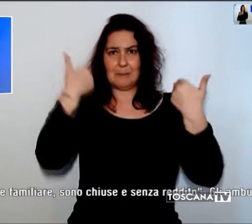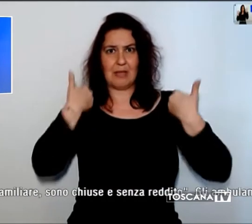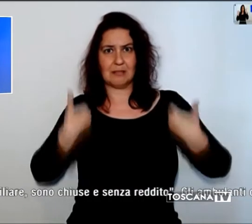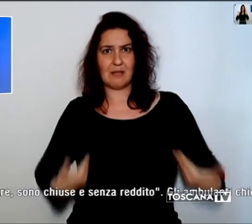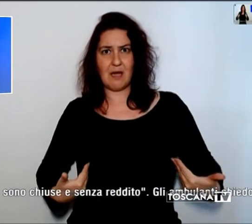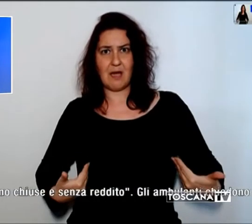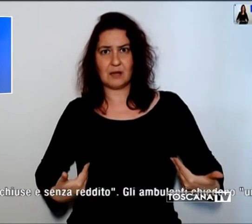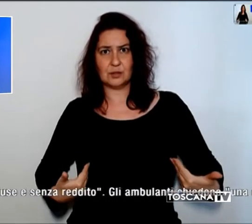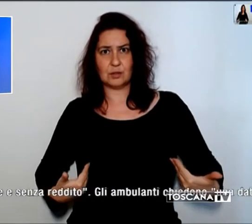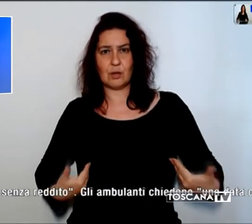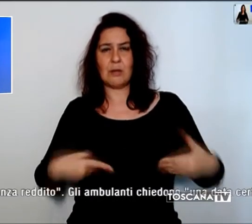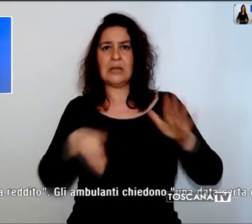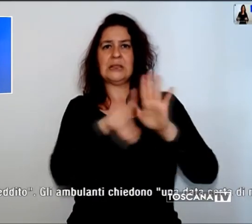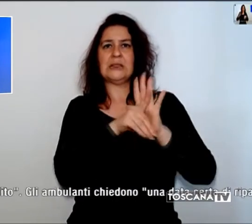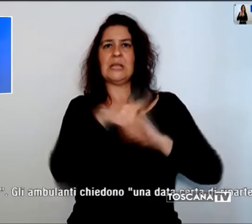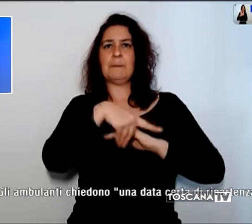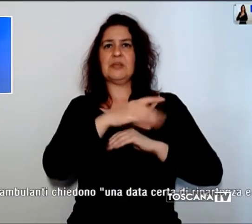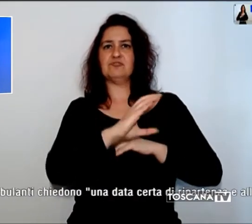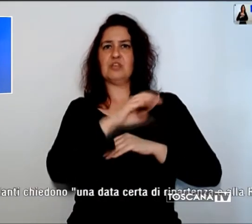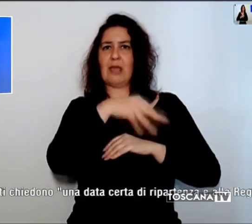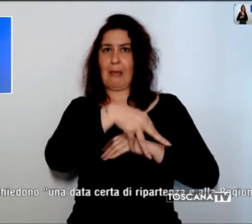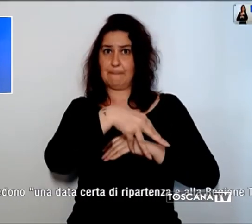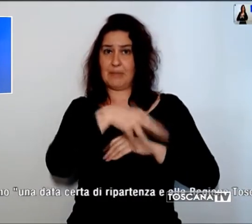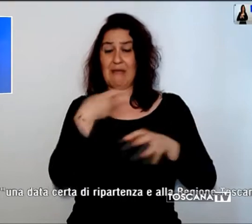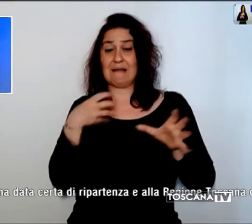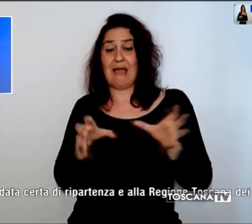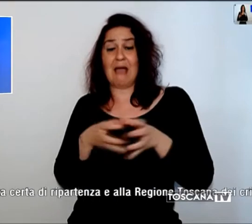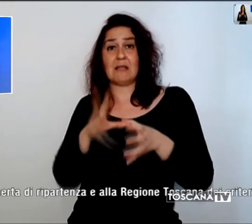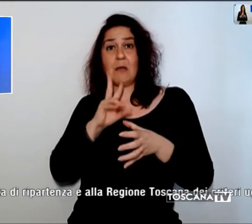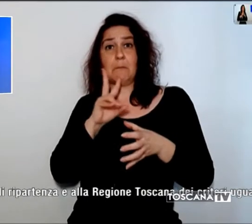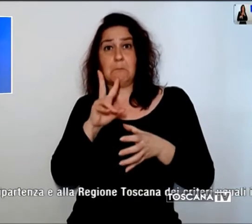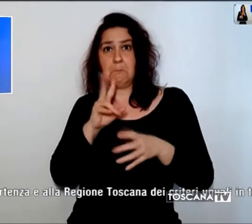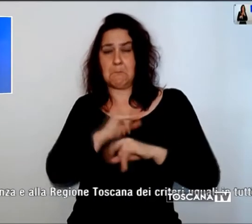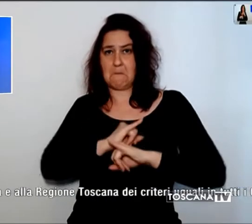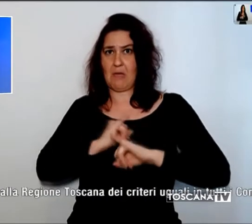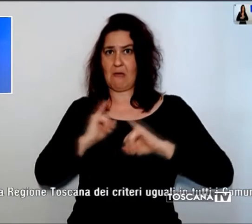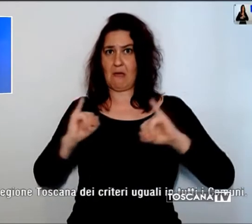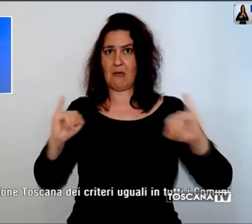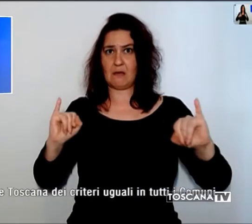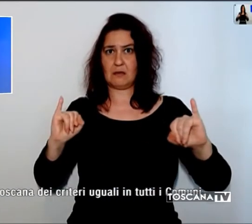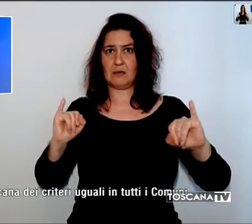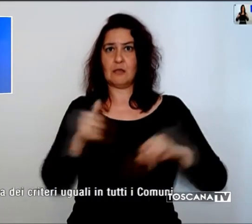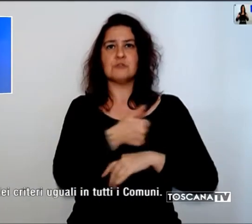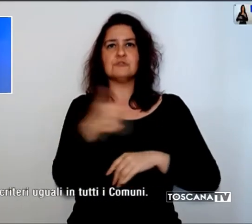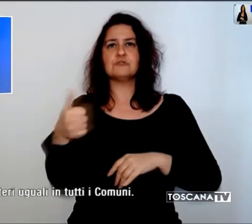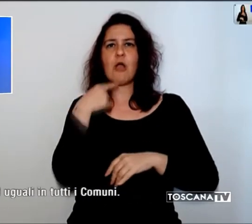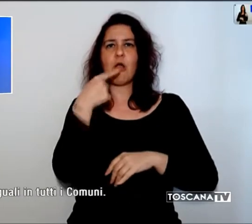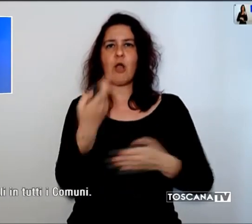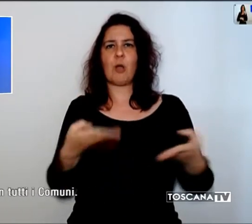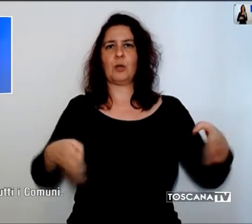DPCM la categoria non è mai stata menzionata se non per disporne la chiusura a marzo.